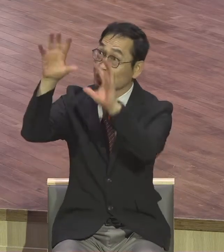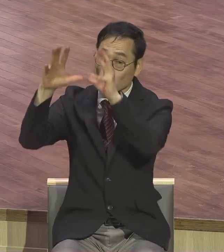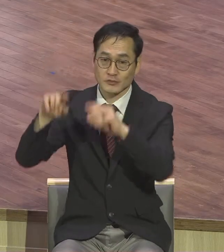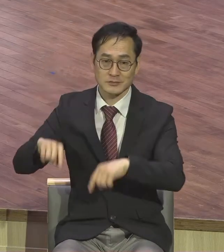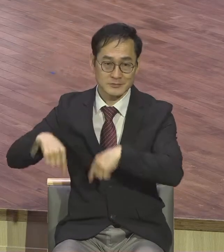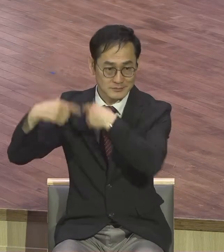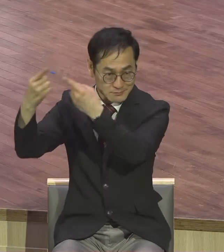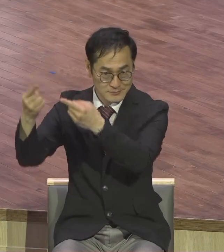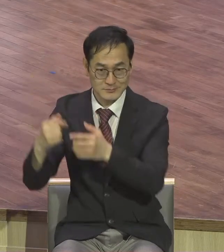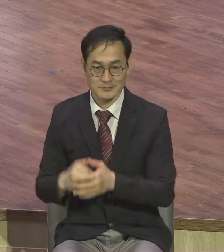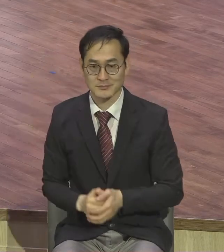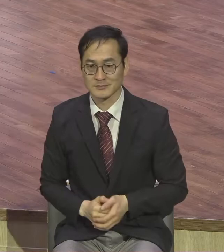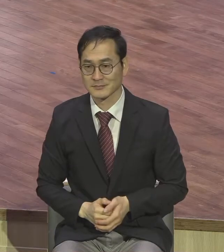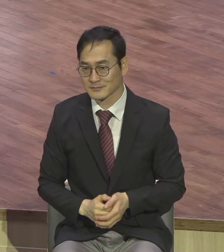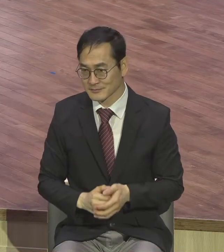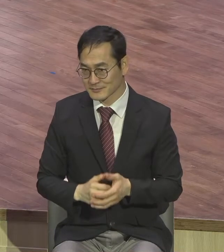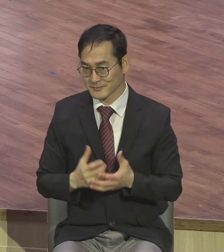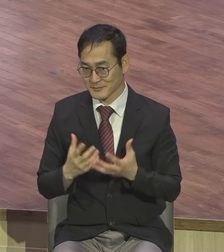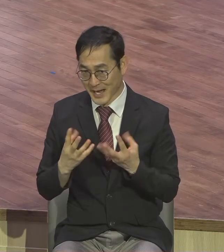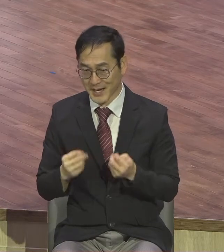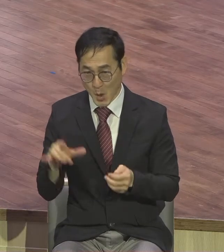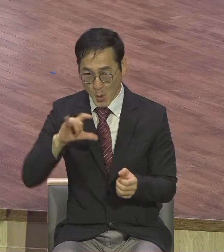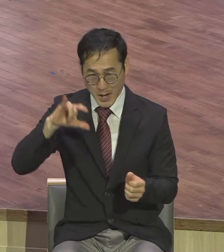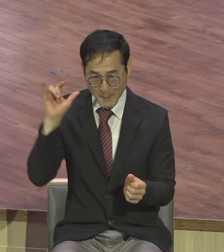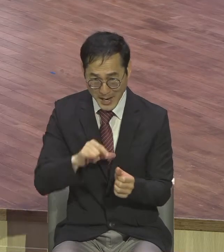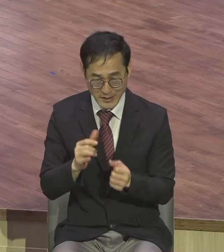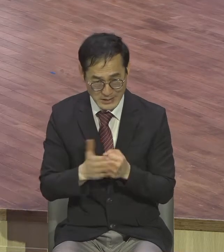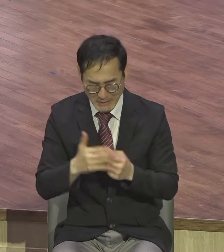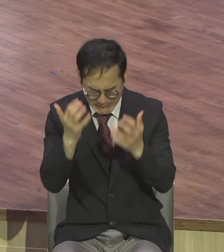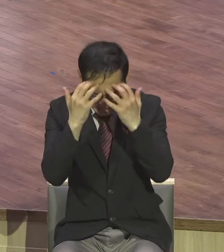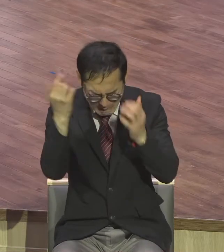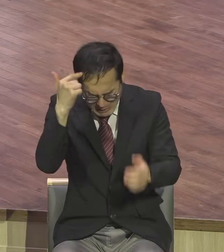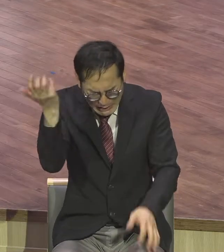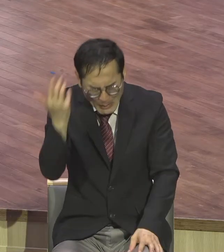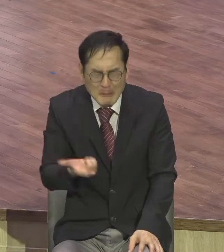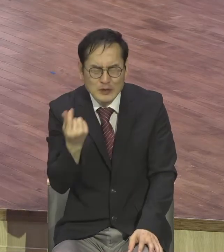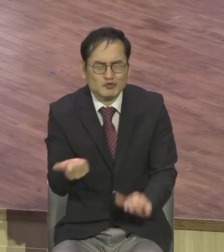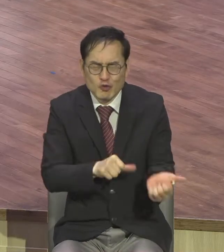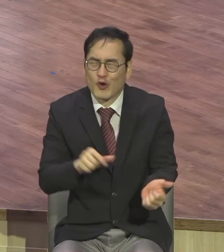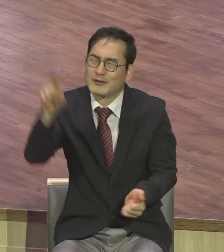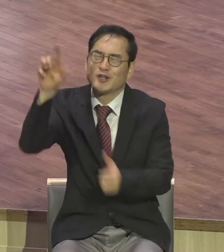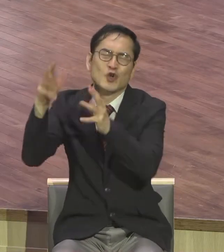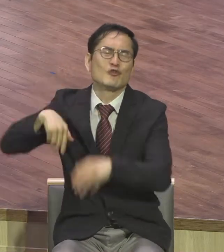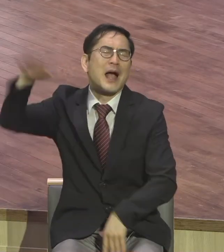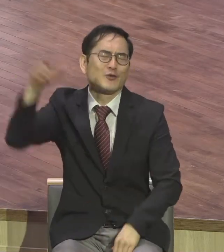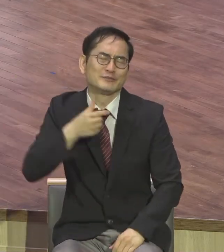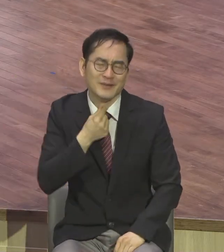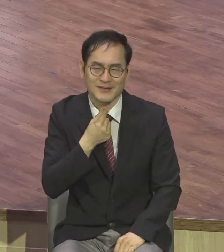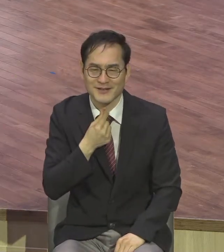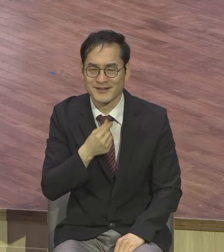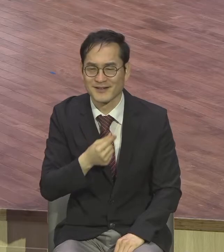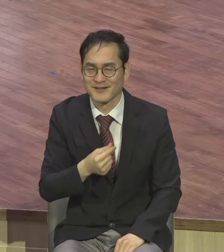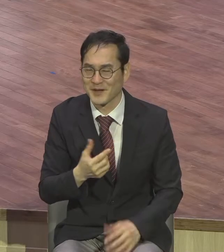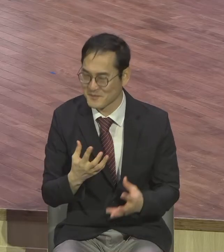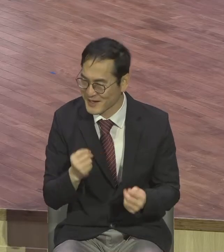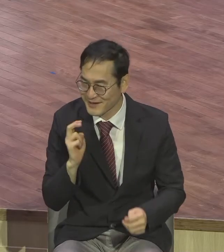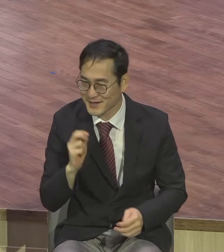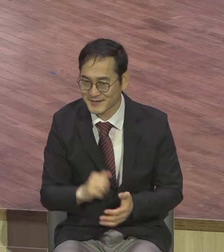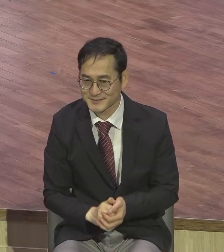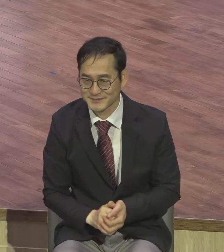코로나19 때문에 골치 아파가지고 돈 많은 사람 잘나가는 사람